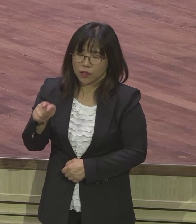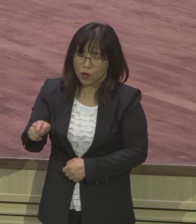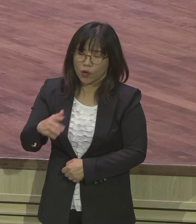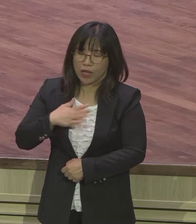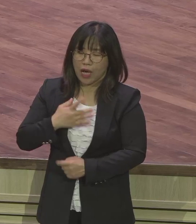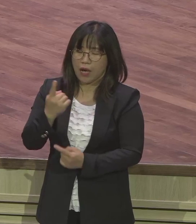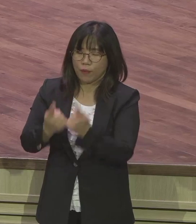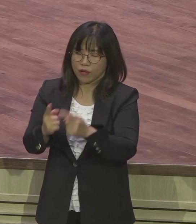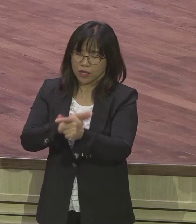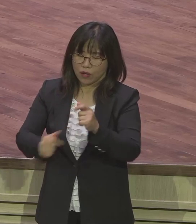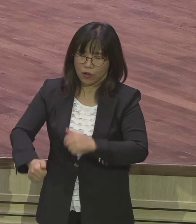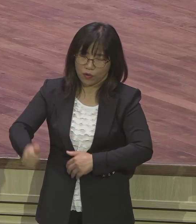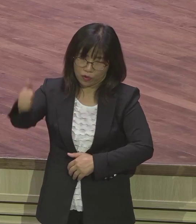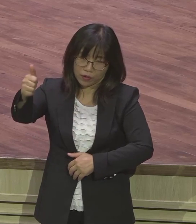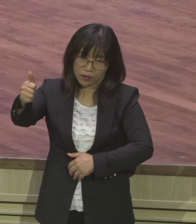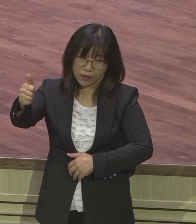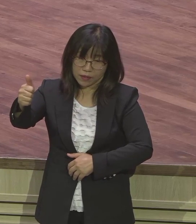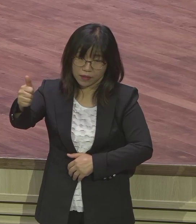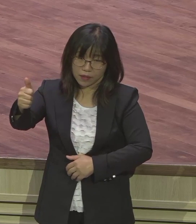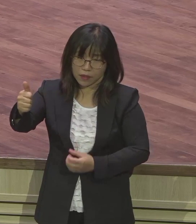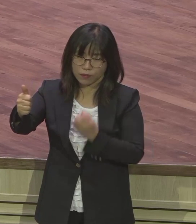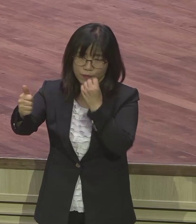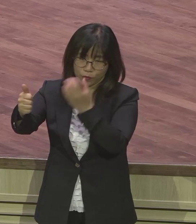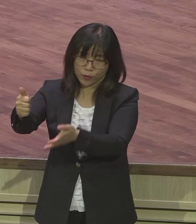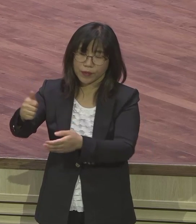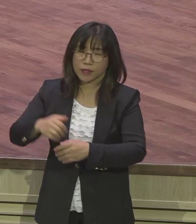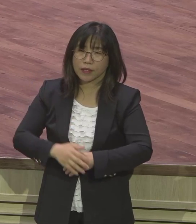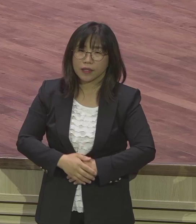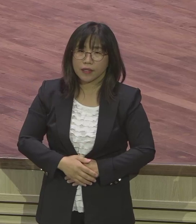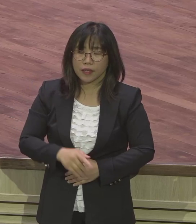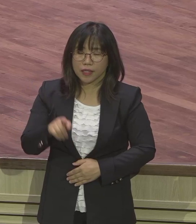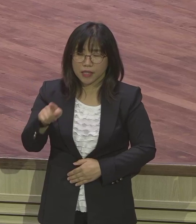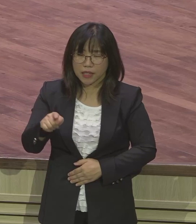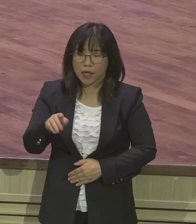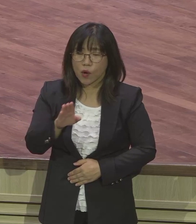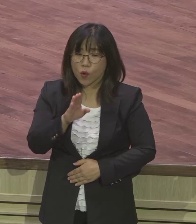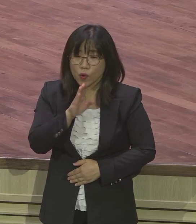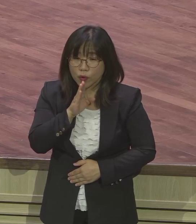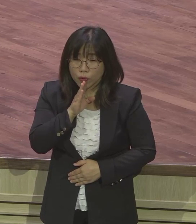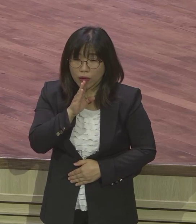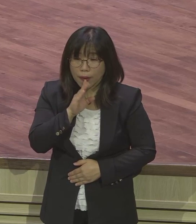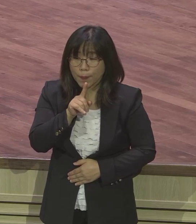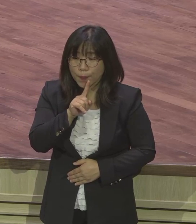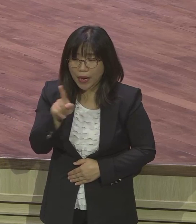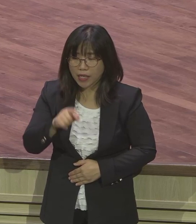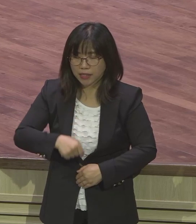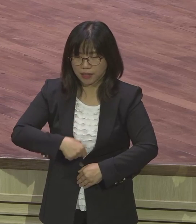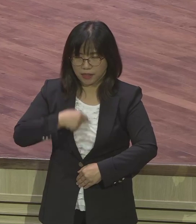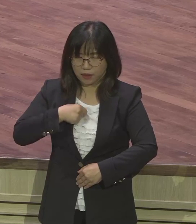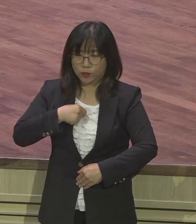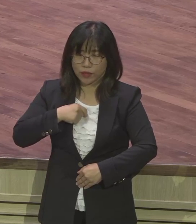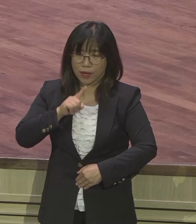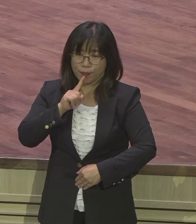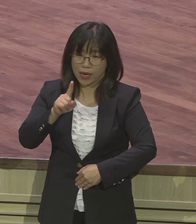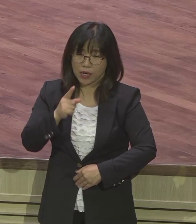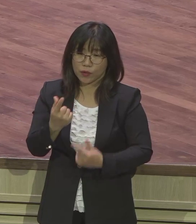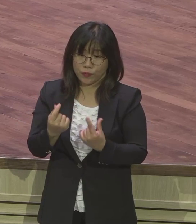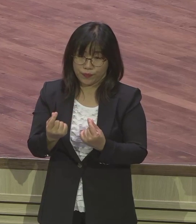옳도다 여기서 옳도다 이 말은 원어적으로 어렵다라는 의미 어렵다